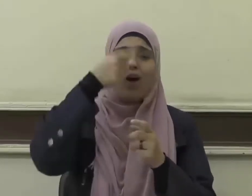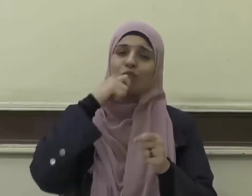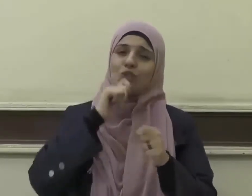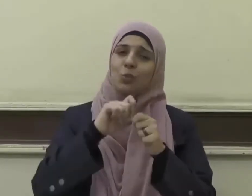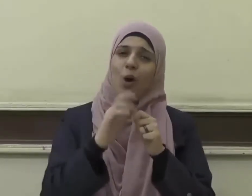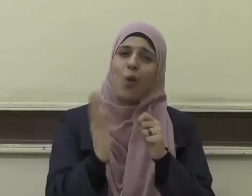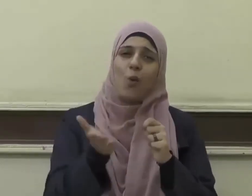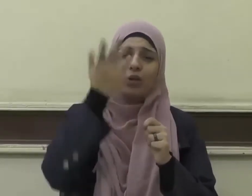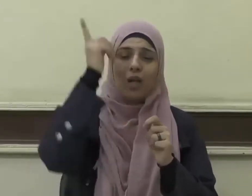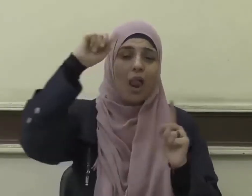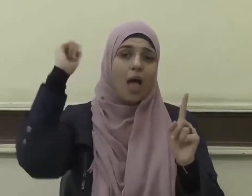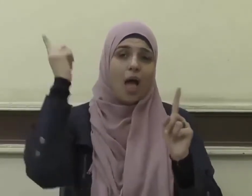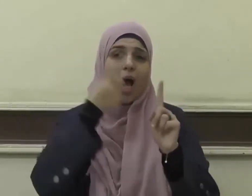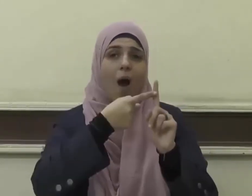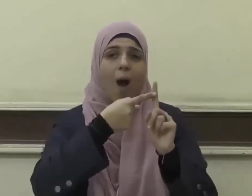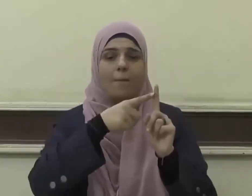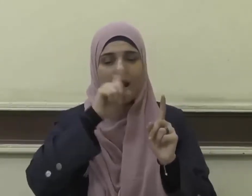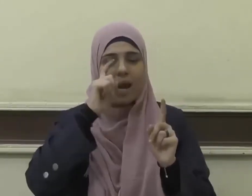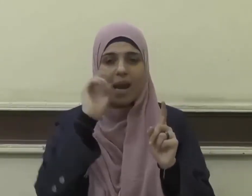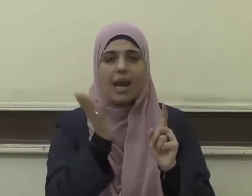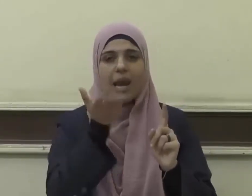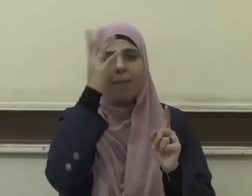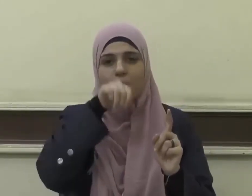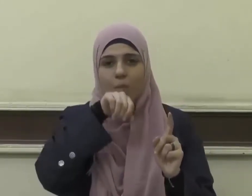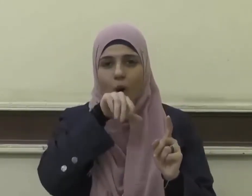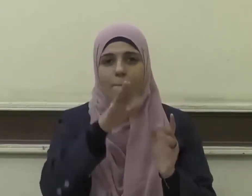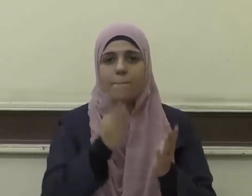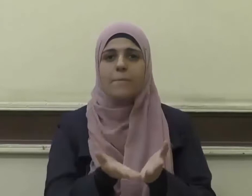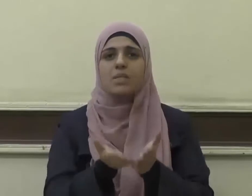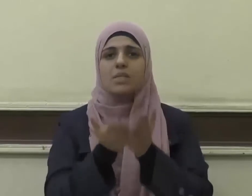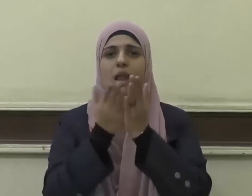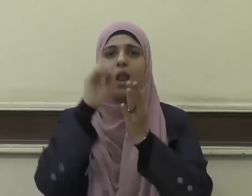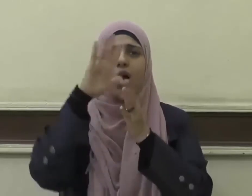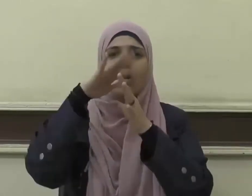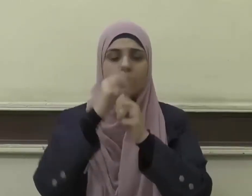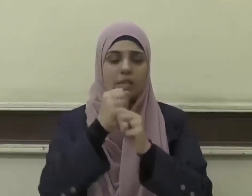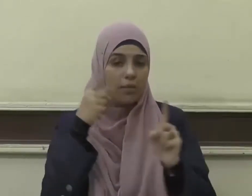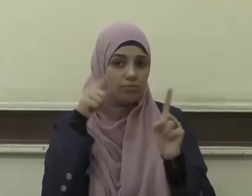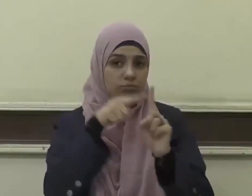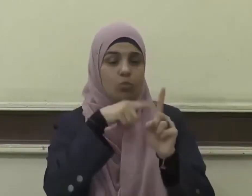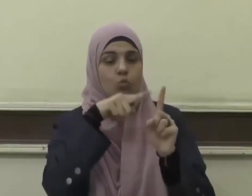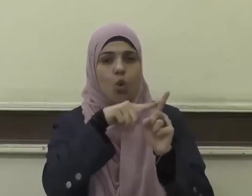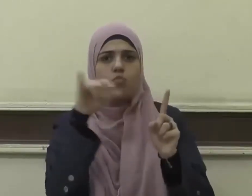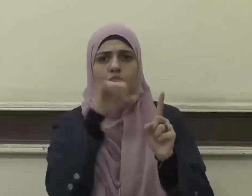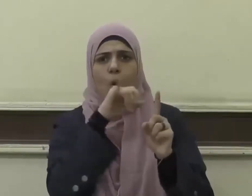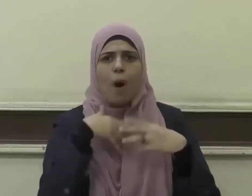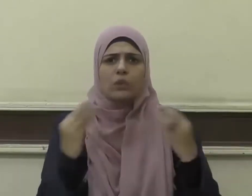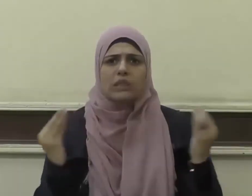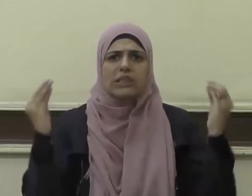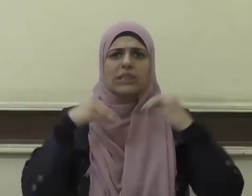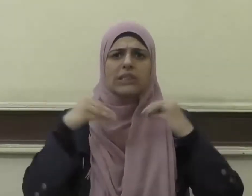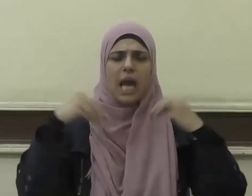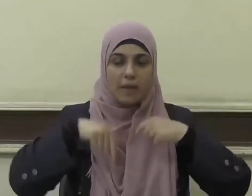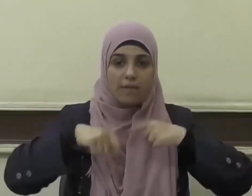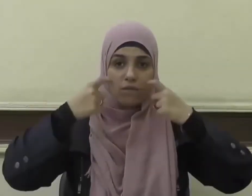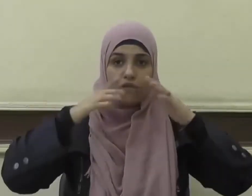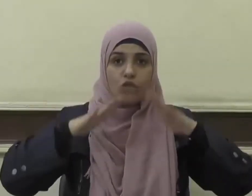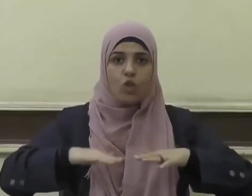يأمر نبيه صلى الله عليه وسلم بالازدياد من شيء في الدنيا إلا من العلم